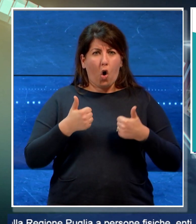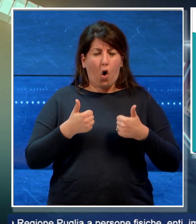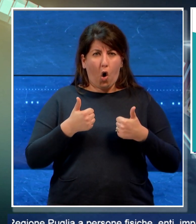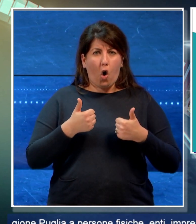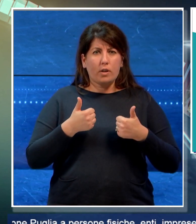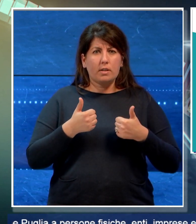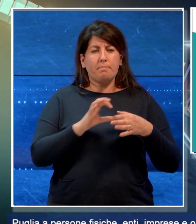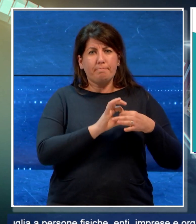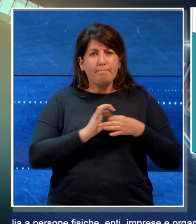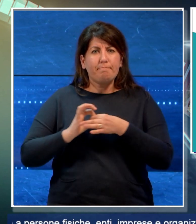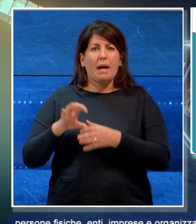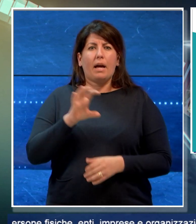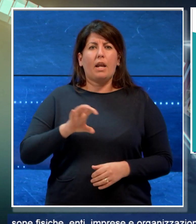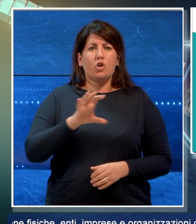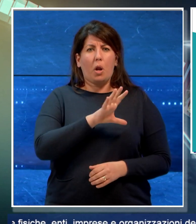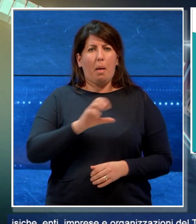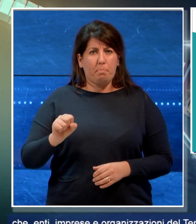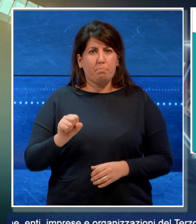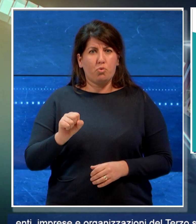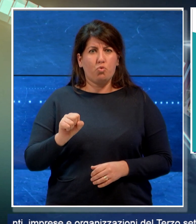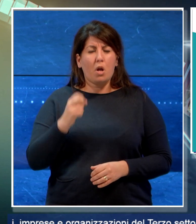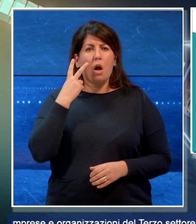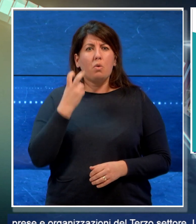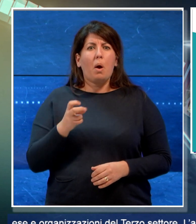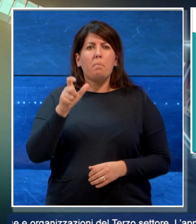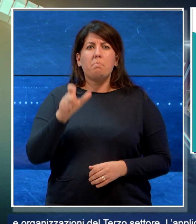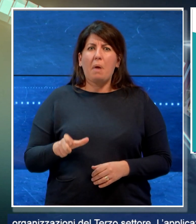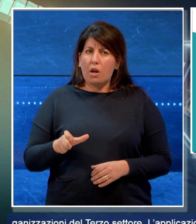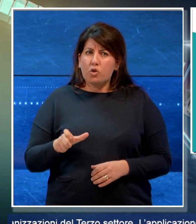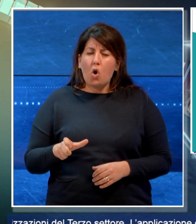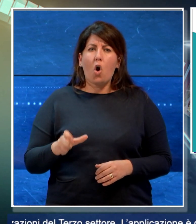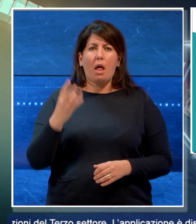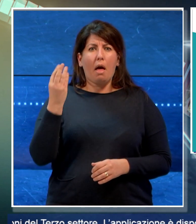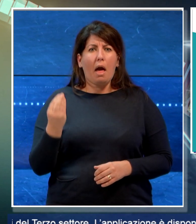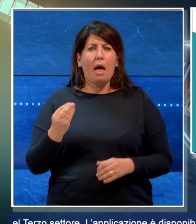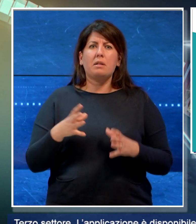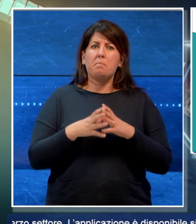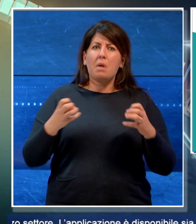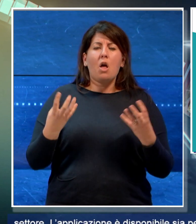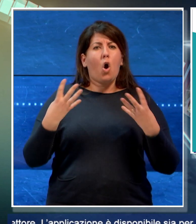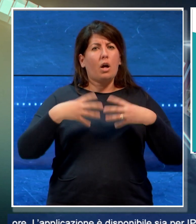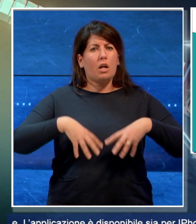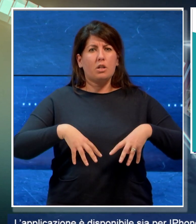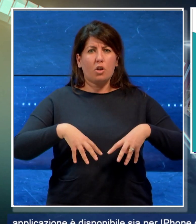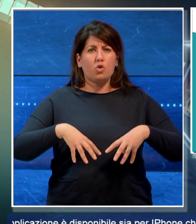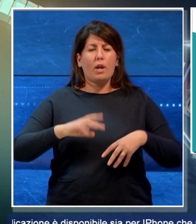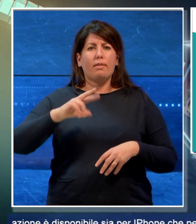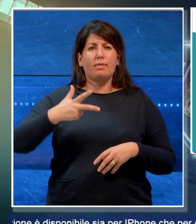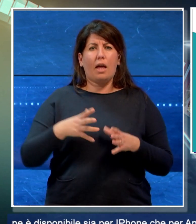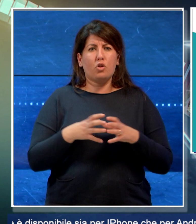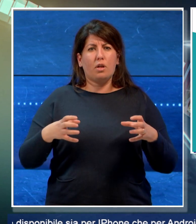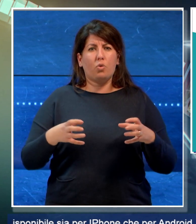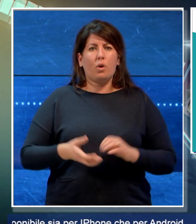Regione Puglia a persone fisiche, enti, imprese e organizzazioni del terzo